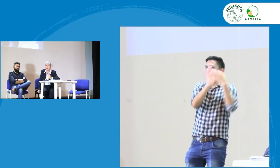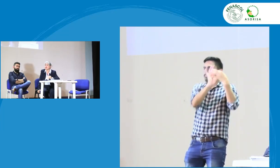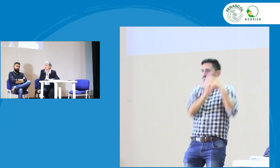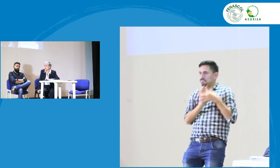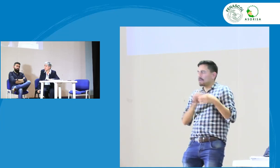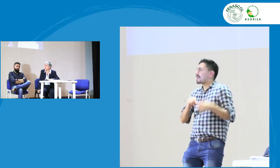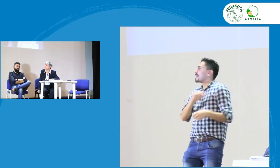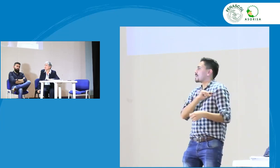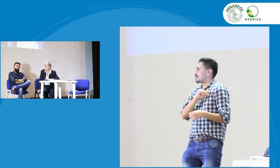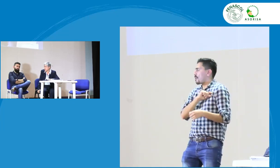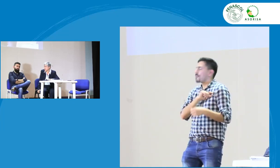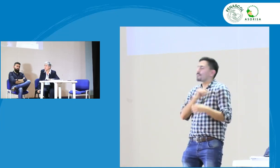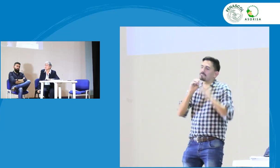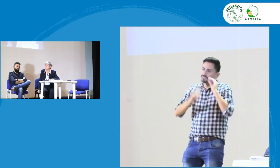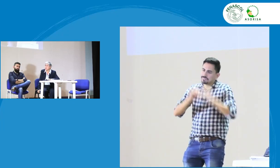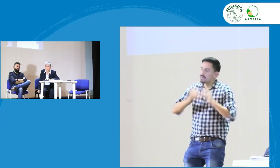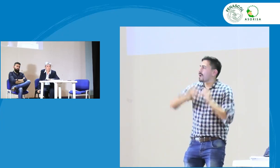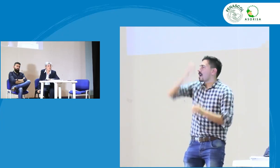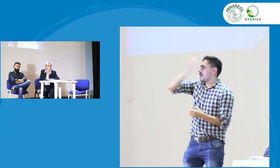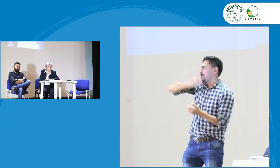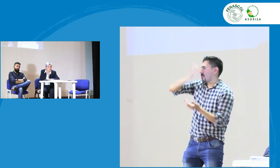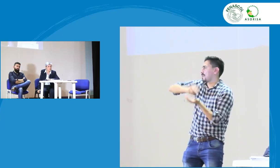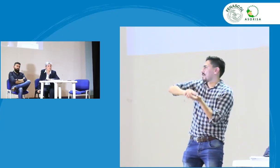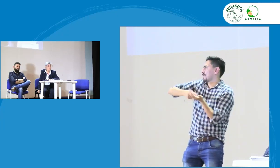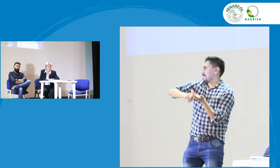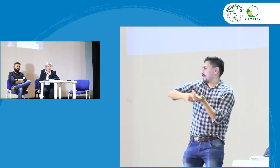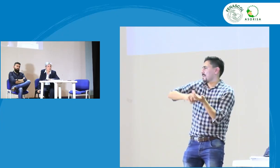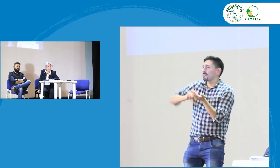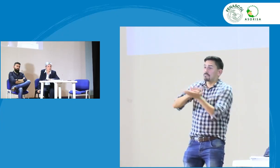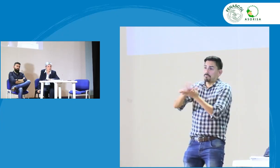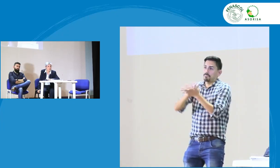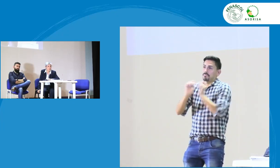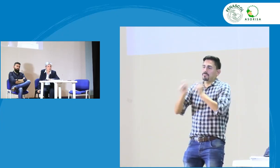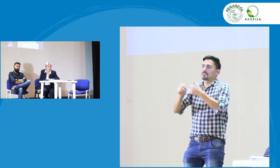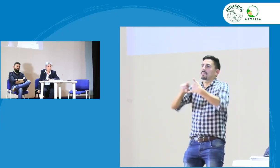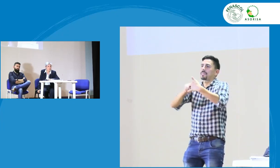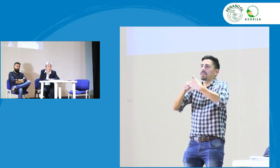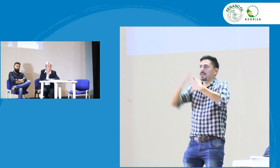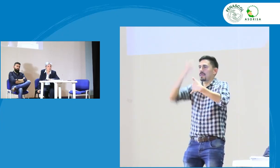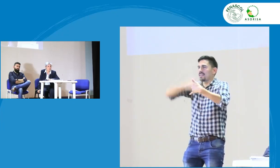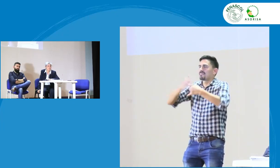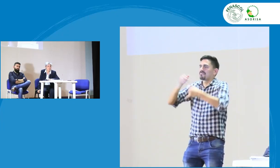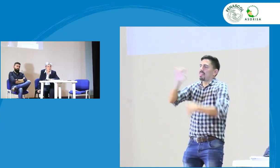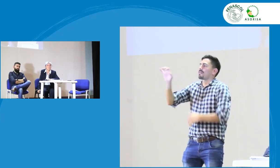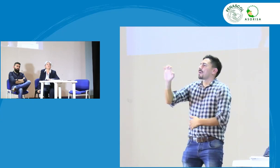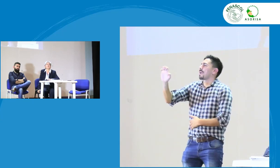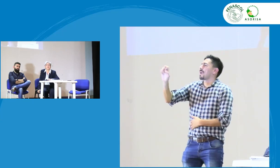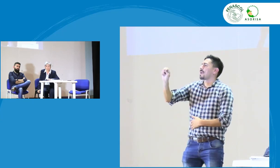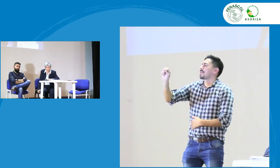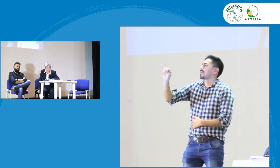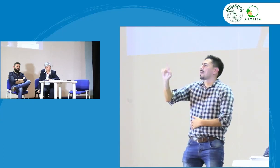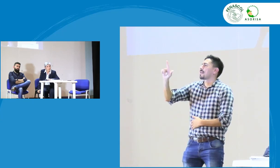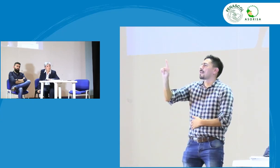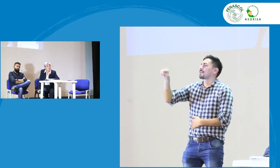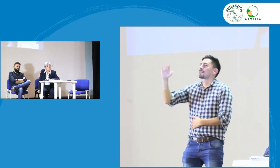intérpretes que ha venido haciendo el INSOR y que se llama